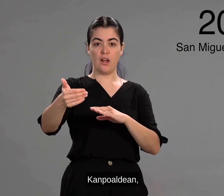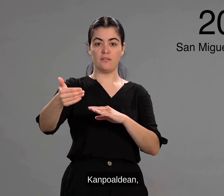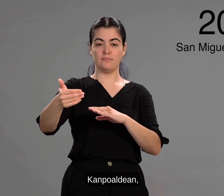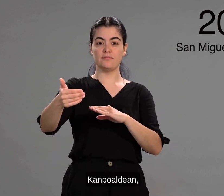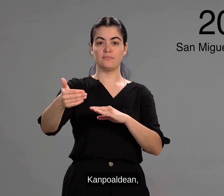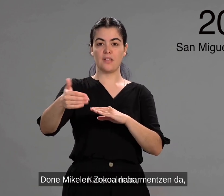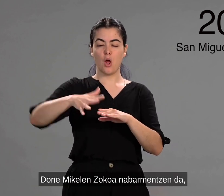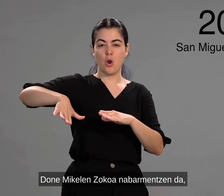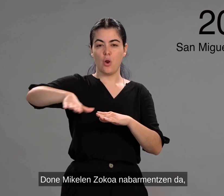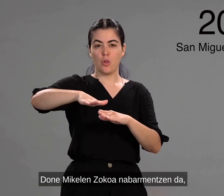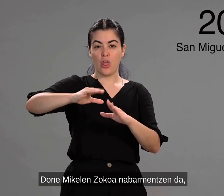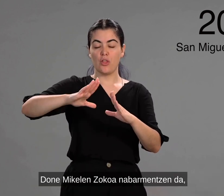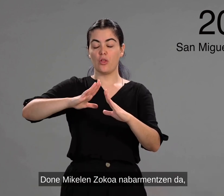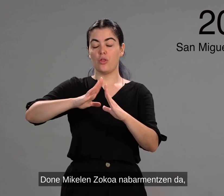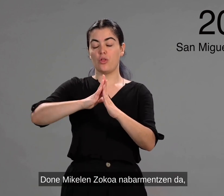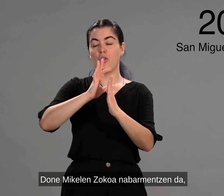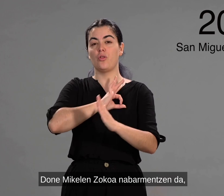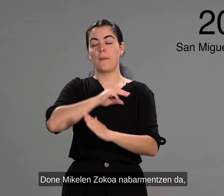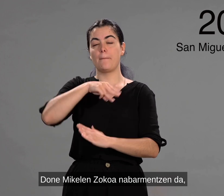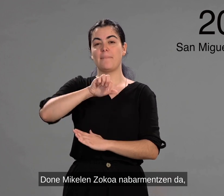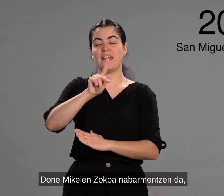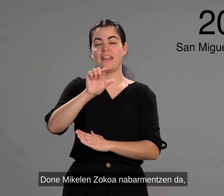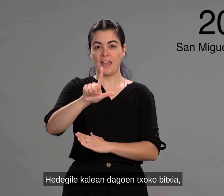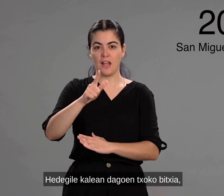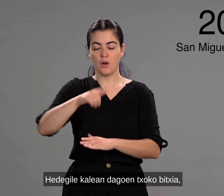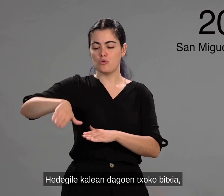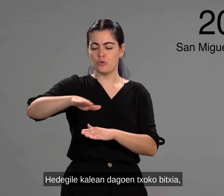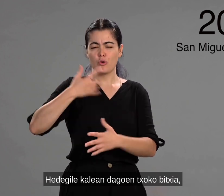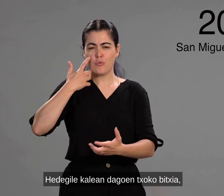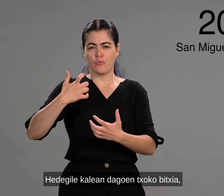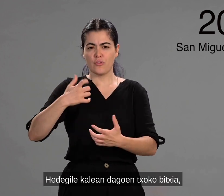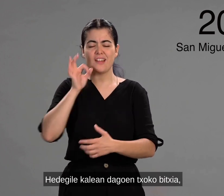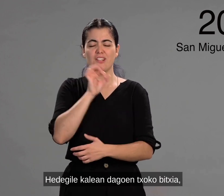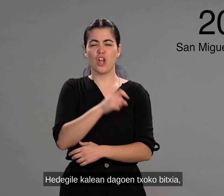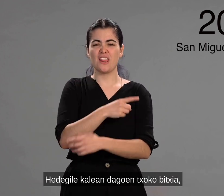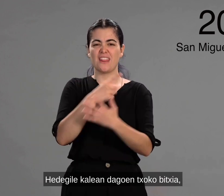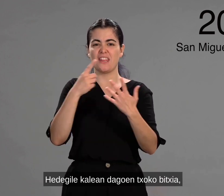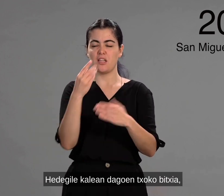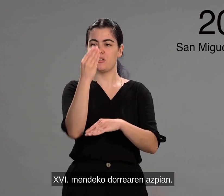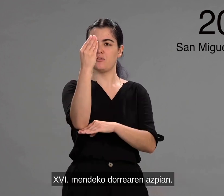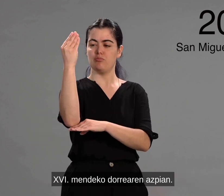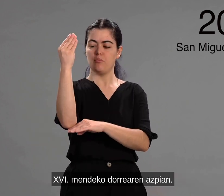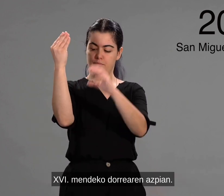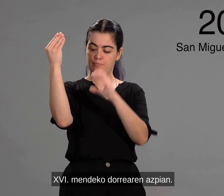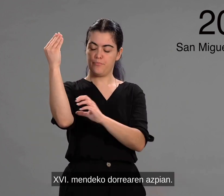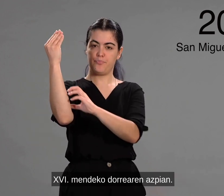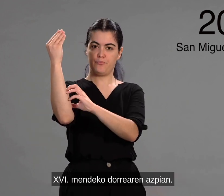Kampo aldean donen Mikelen zokoa nabarmentzen da, edegile kale handagoen Txokovicxia amaseigarren mendeko